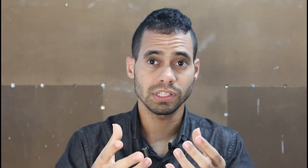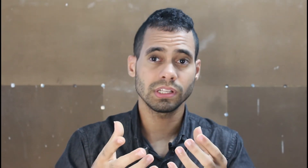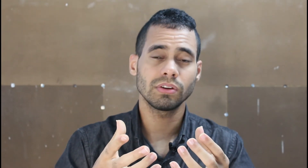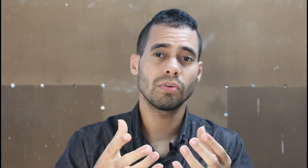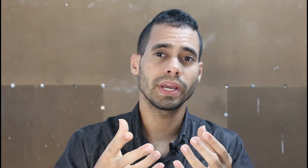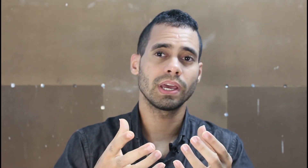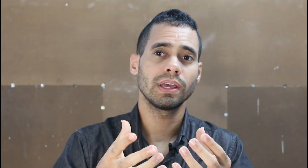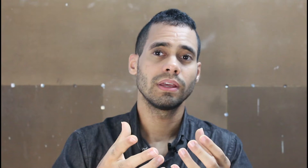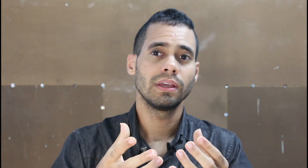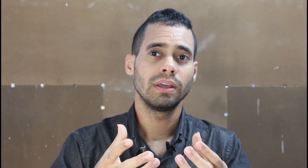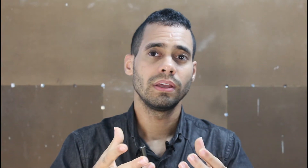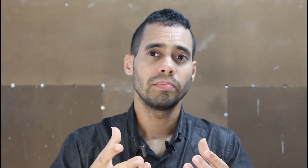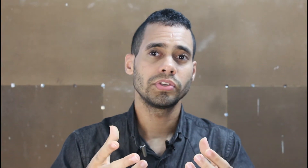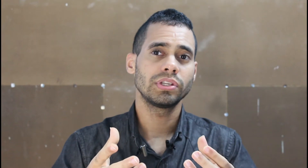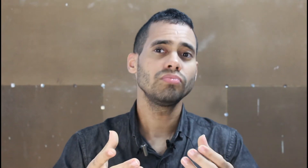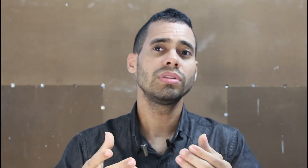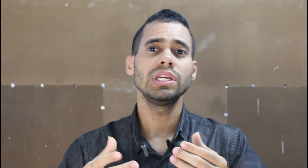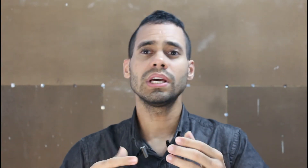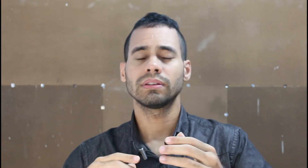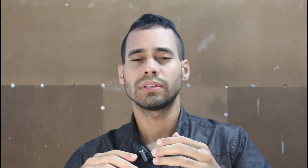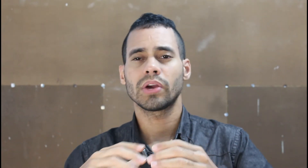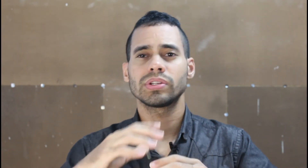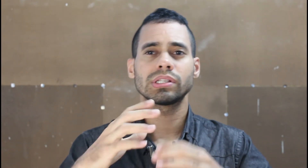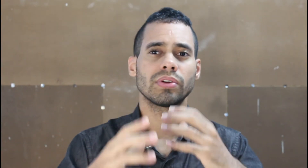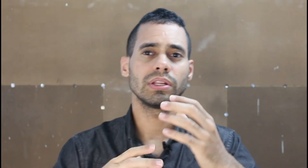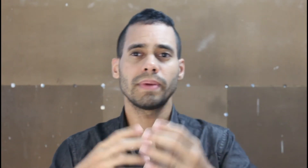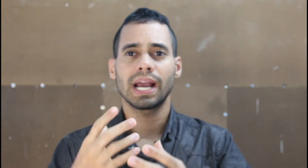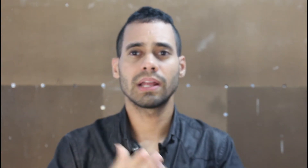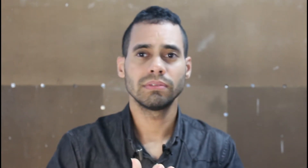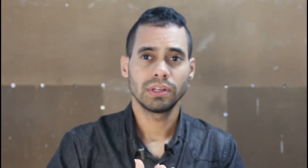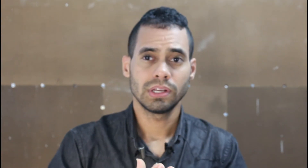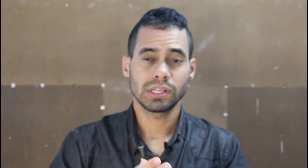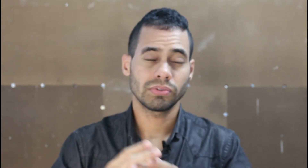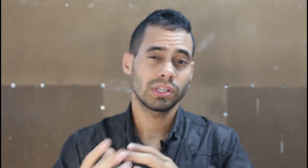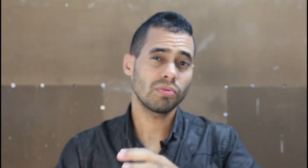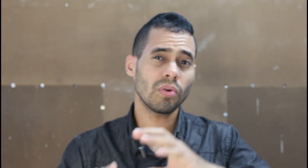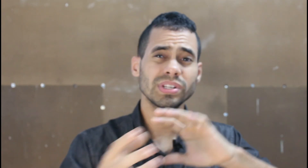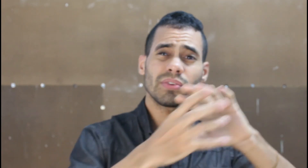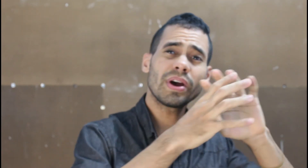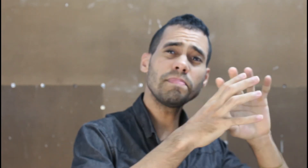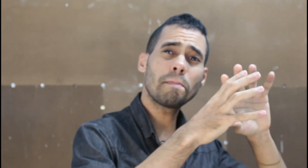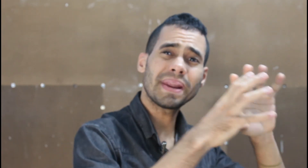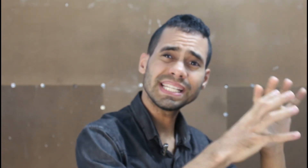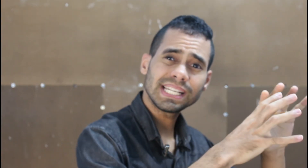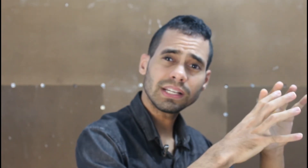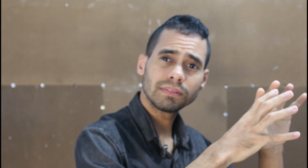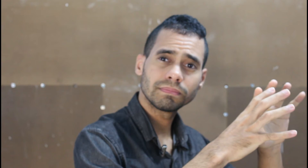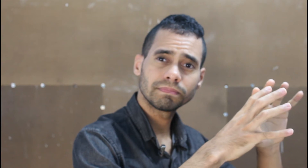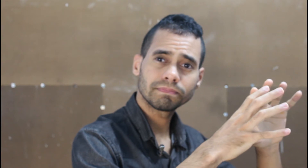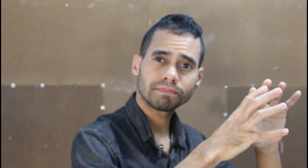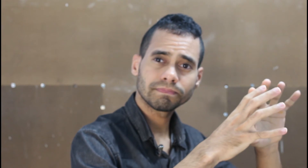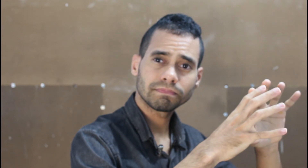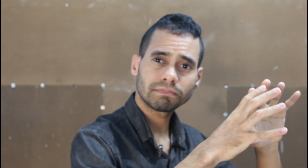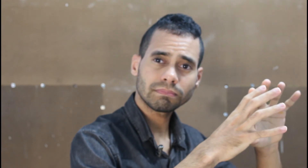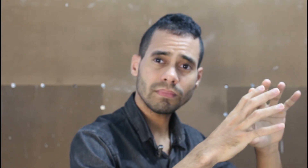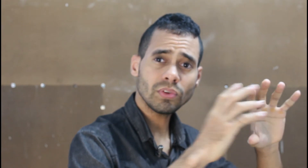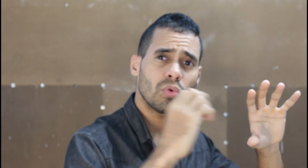entenderam como é que é? Por isso que num dia negociação ali do mercado se acontecer alguma coisa com a empresa o